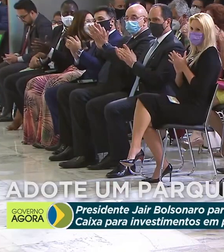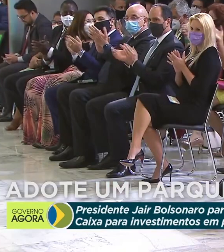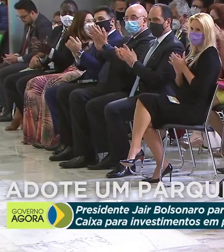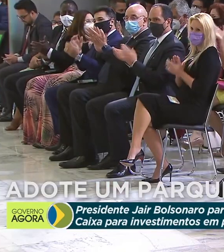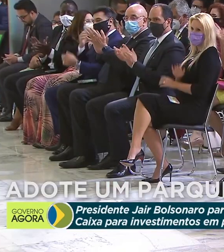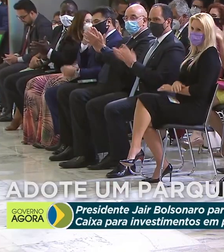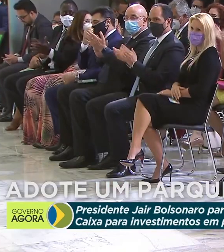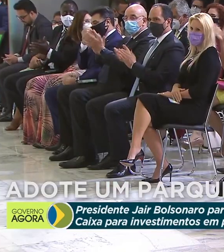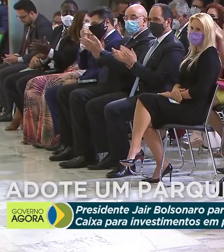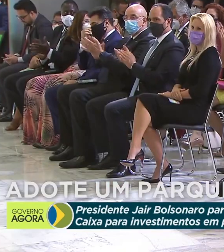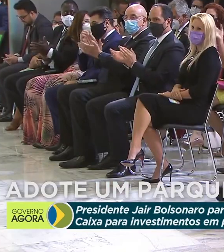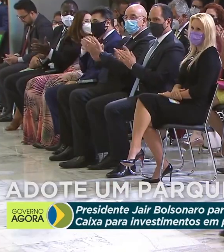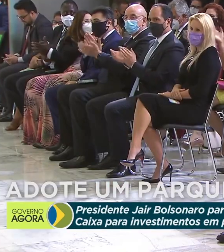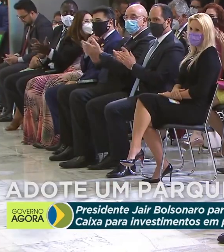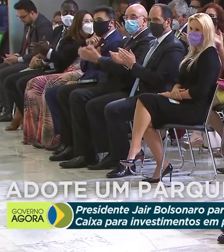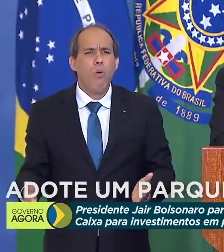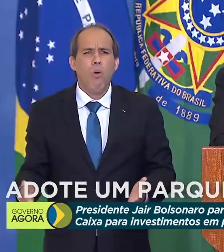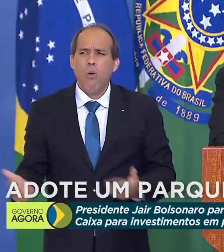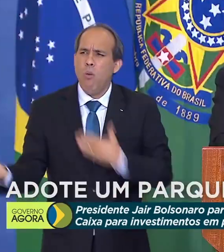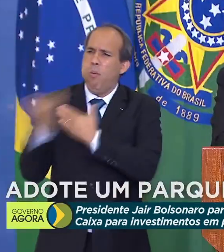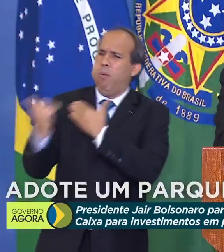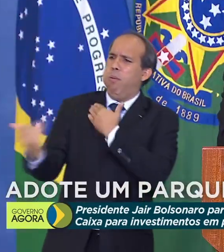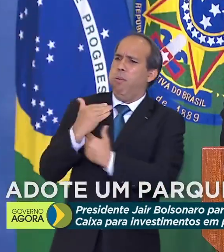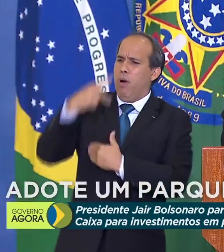Chega de sermos atropelados.